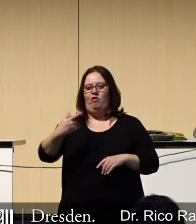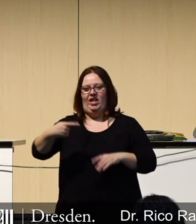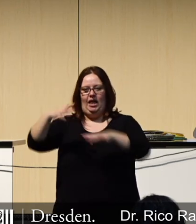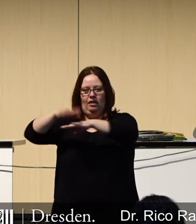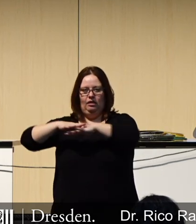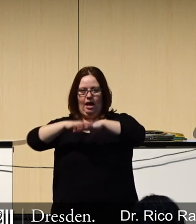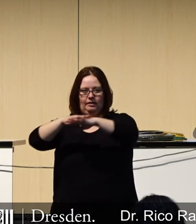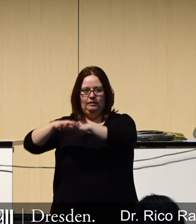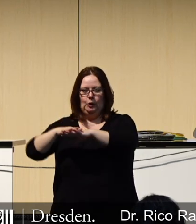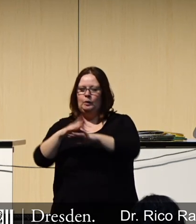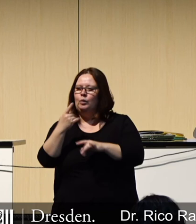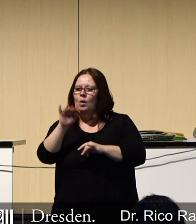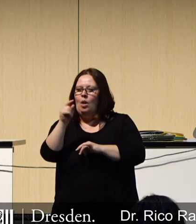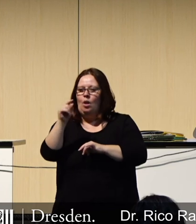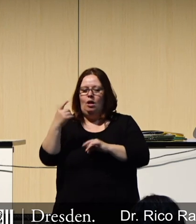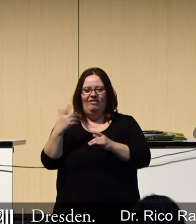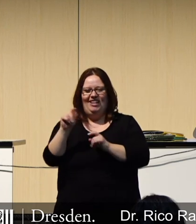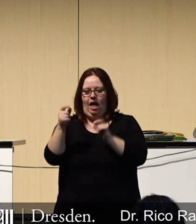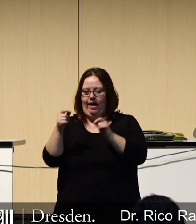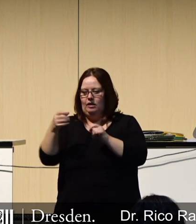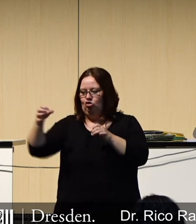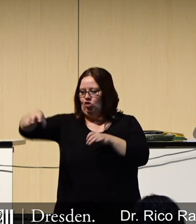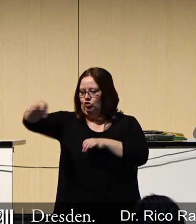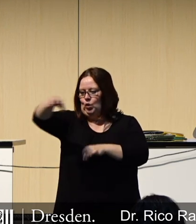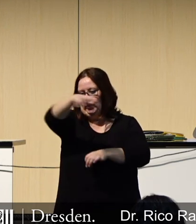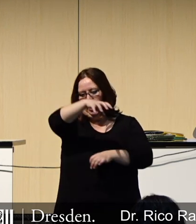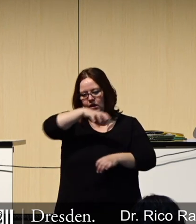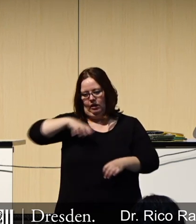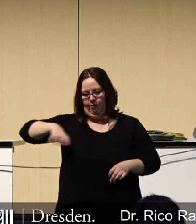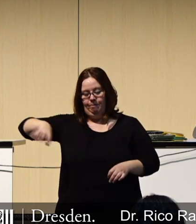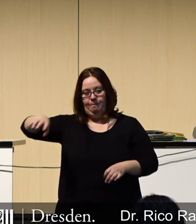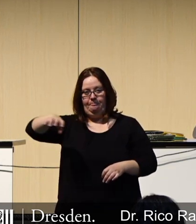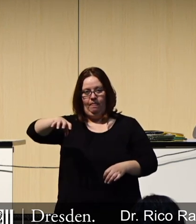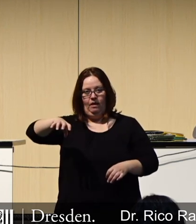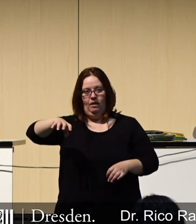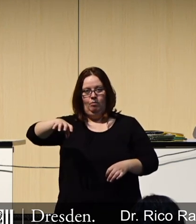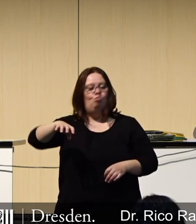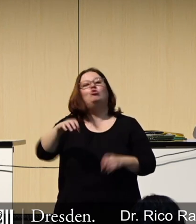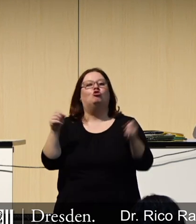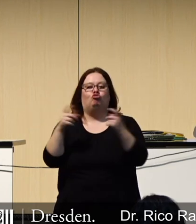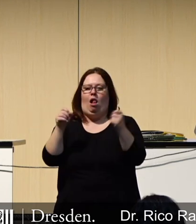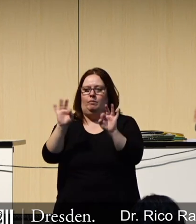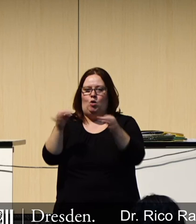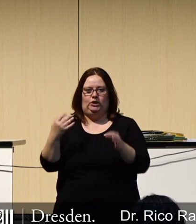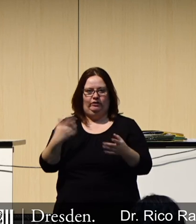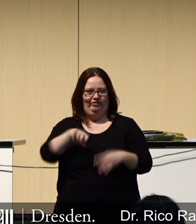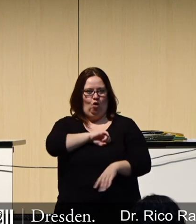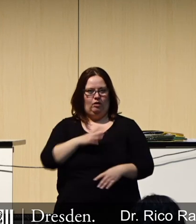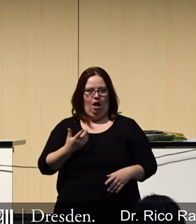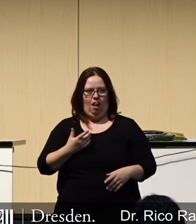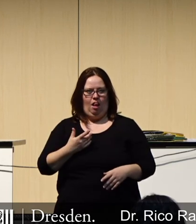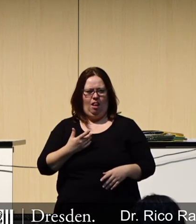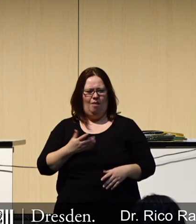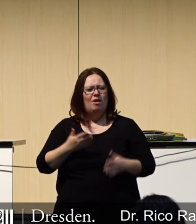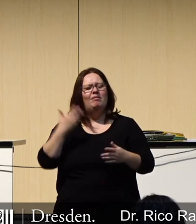-Netz, sondern wir haben ganz, ganz viele kleine Stationen, die viel weniger strahlen müssen. Um den Unterschied deutlich